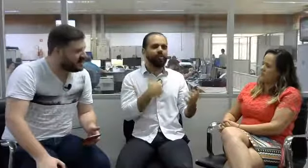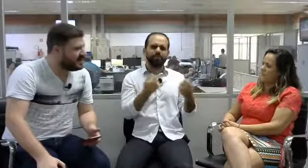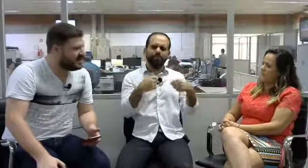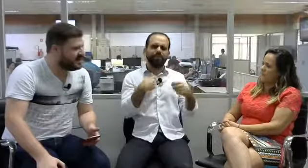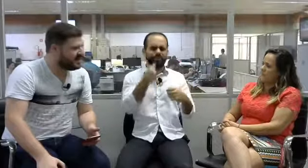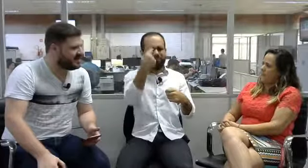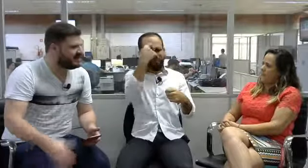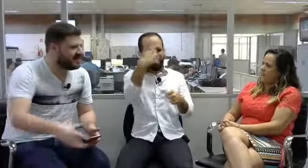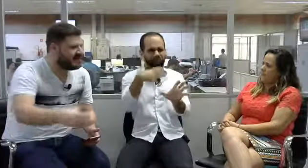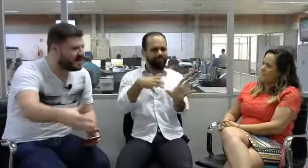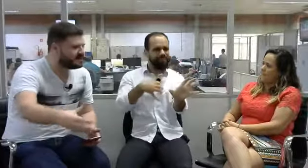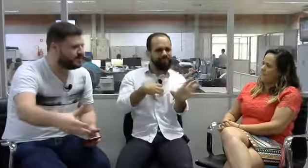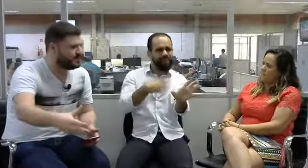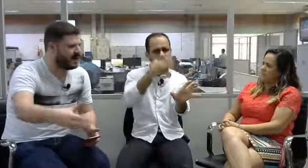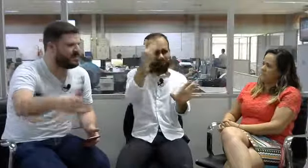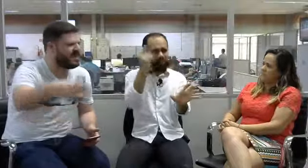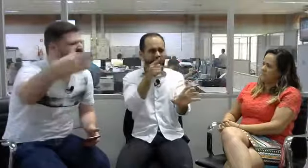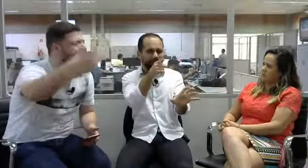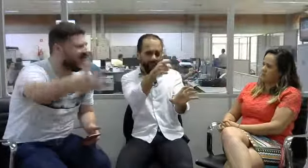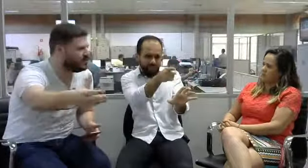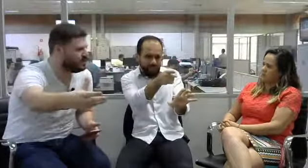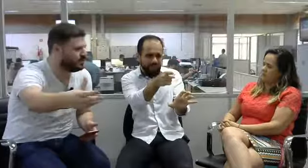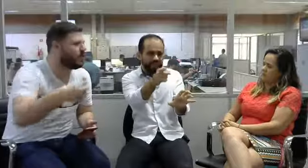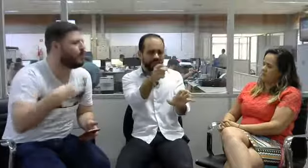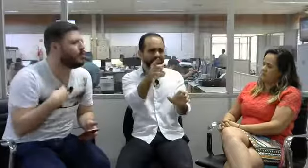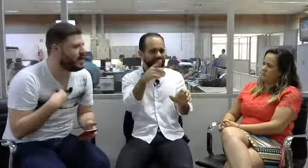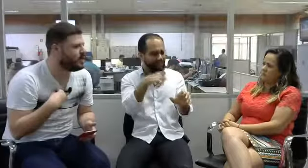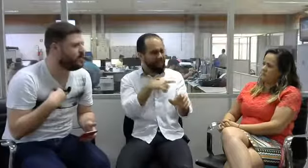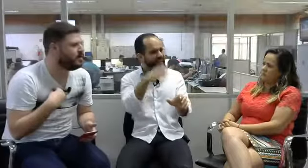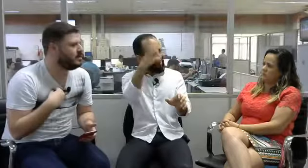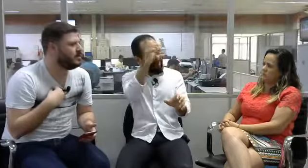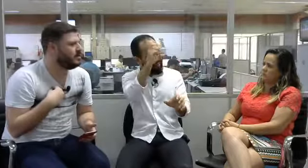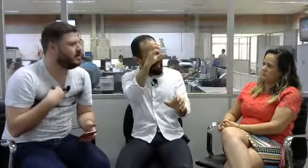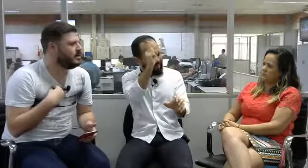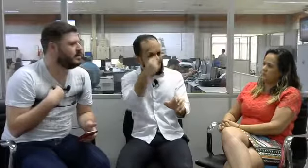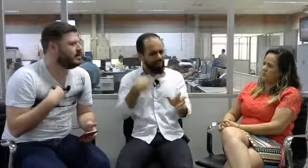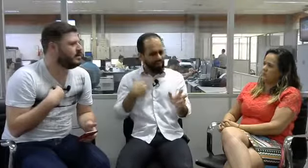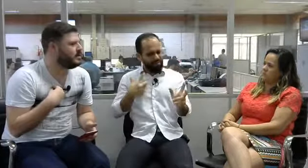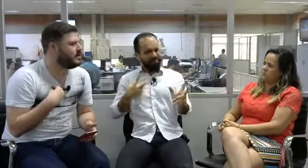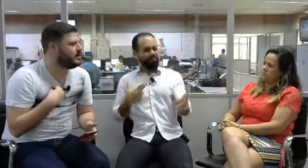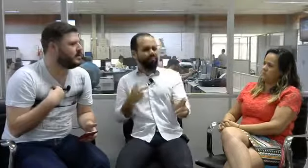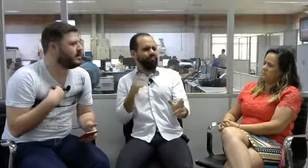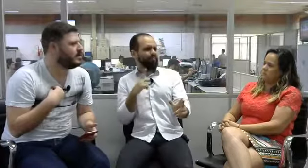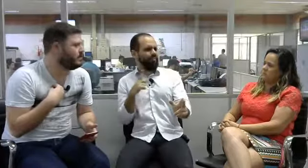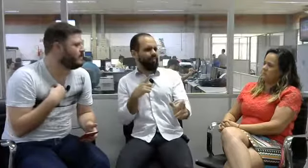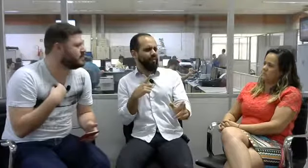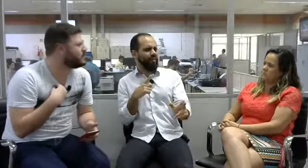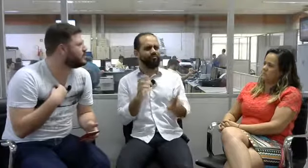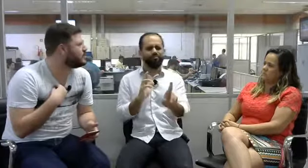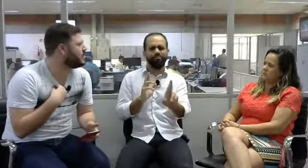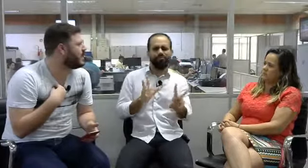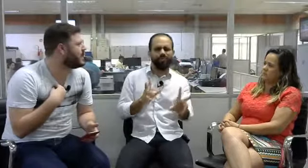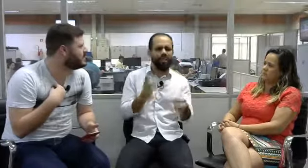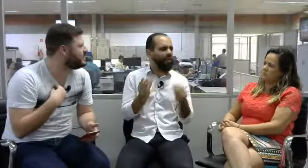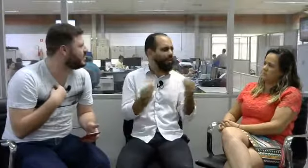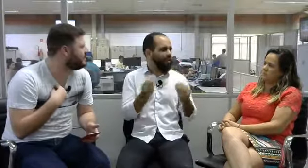ele está mesmo aprendendo como eu? E eu vejo isso. É assim que ela vê?